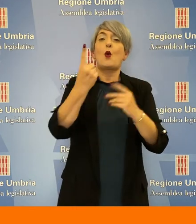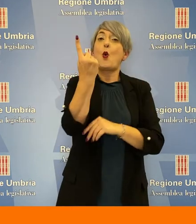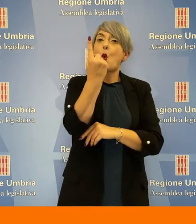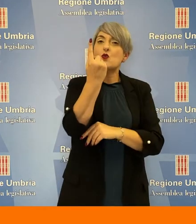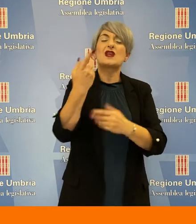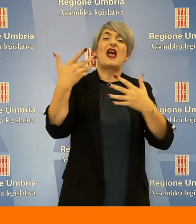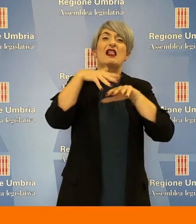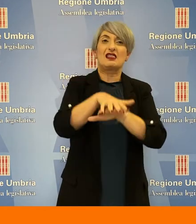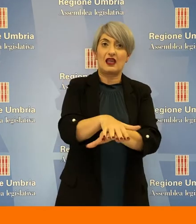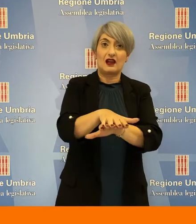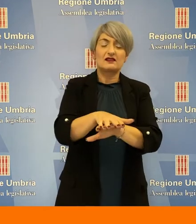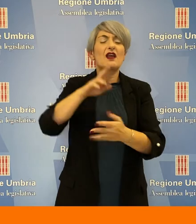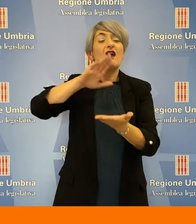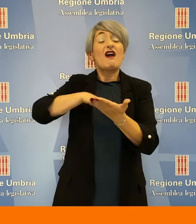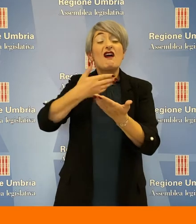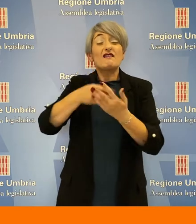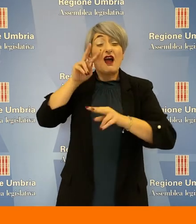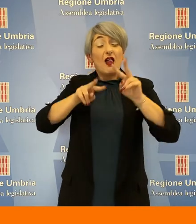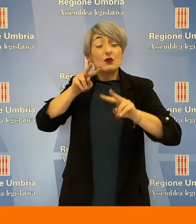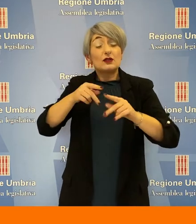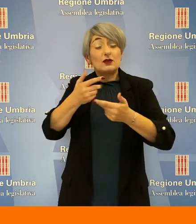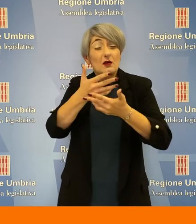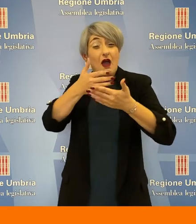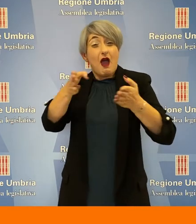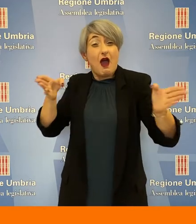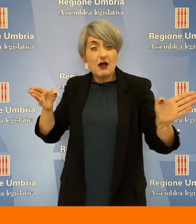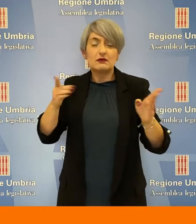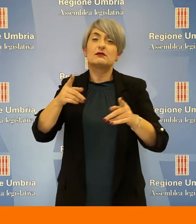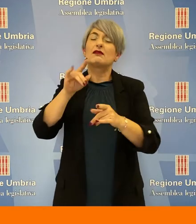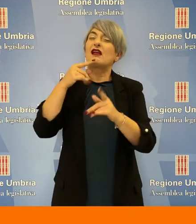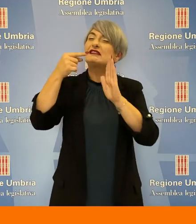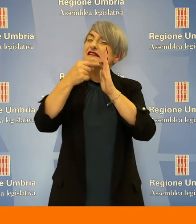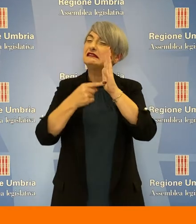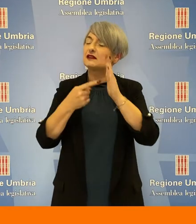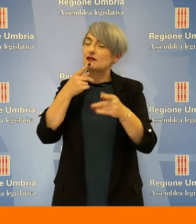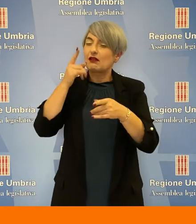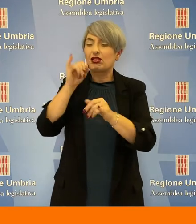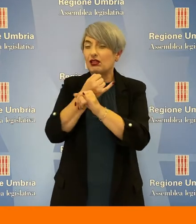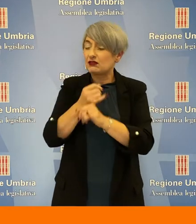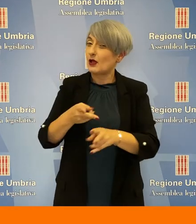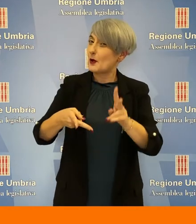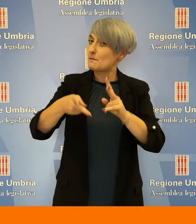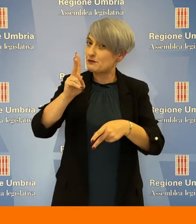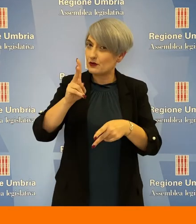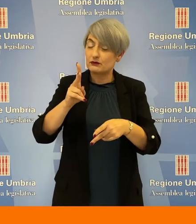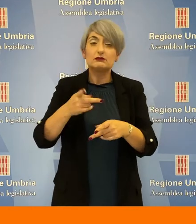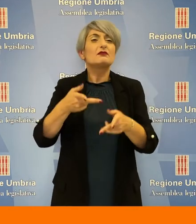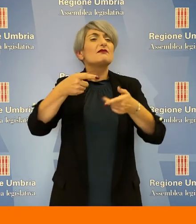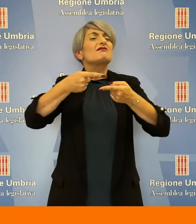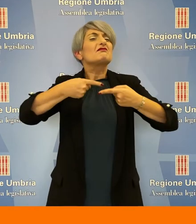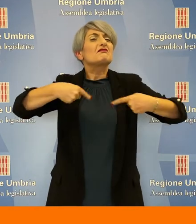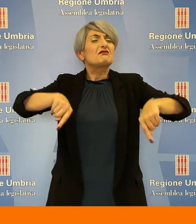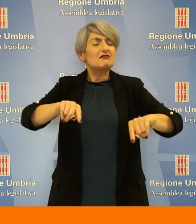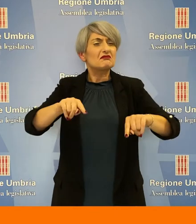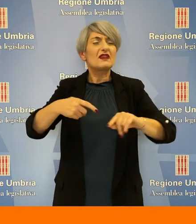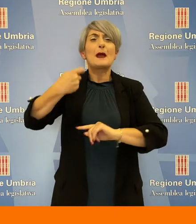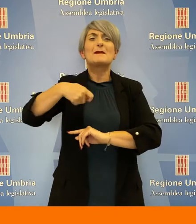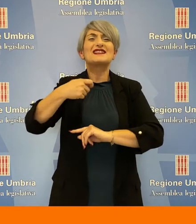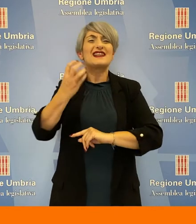dati unica ed integrata. Per una valutazione più ampia servirebbero anche indicazioni maggiormente dettagliate. Al